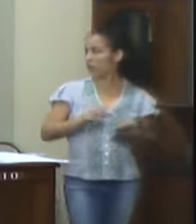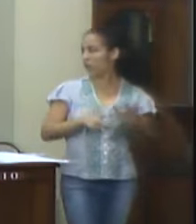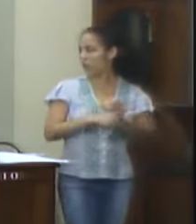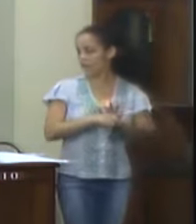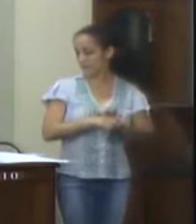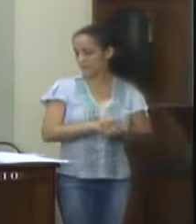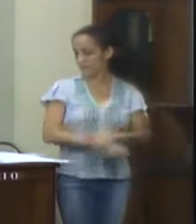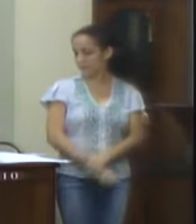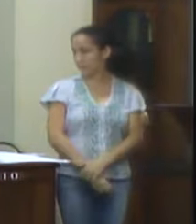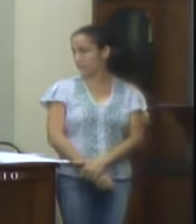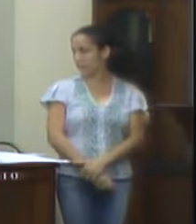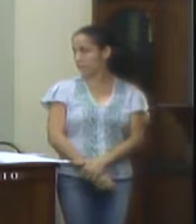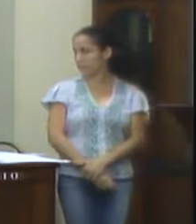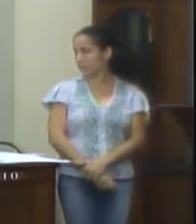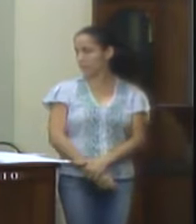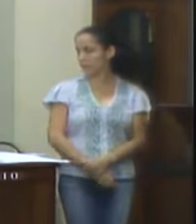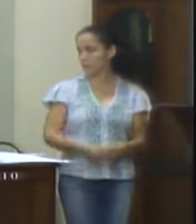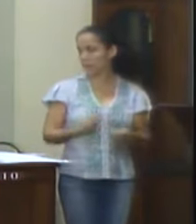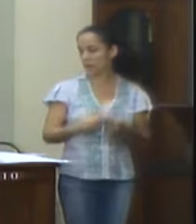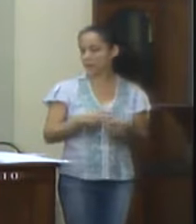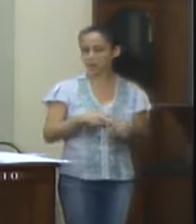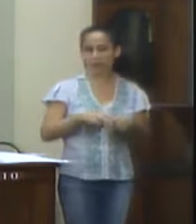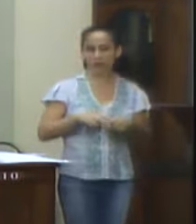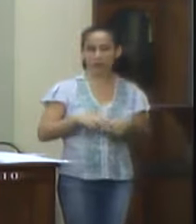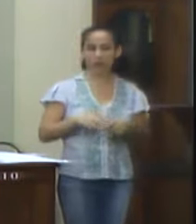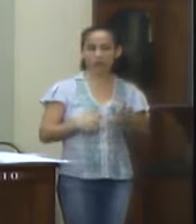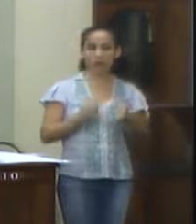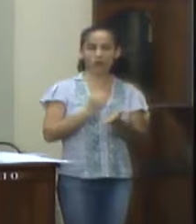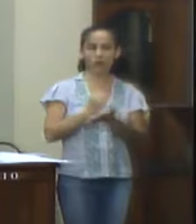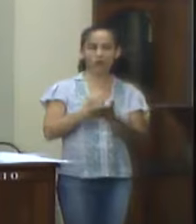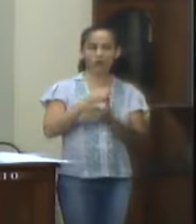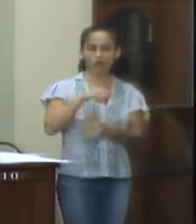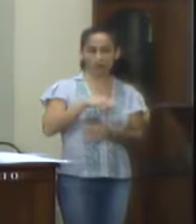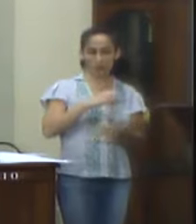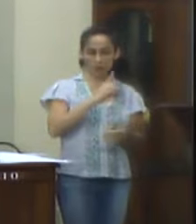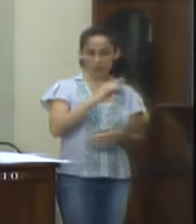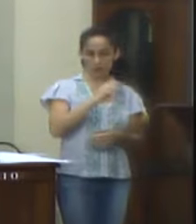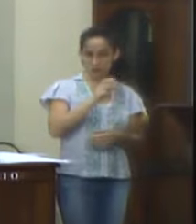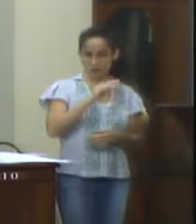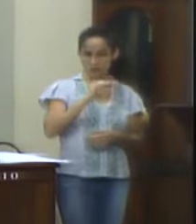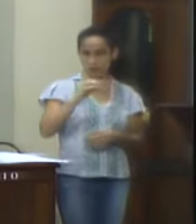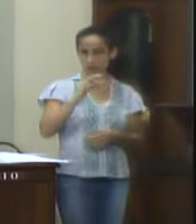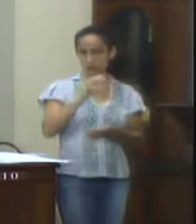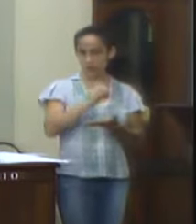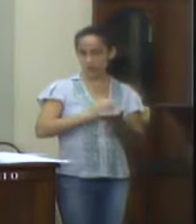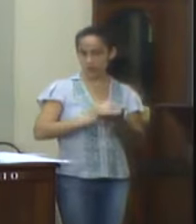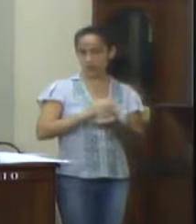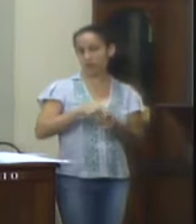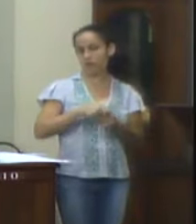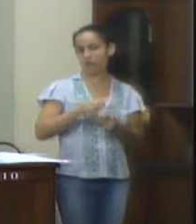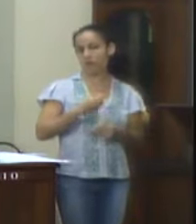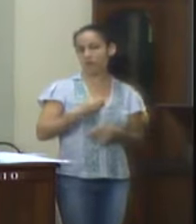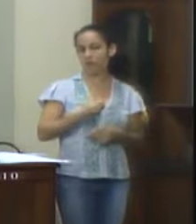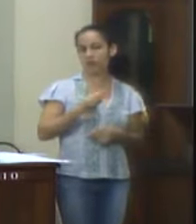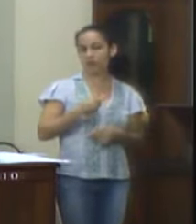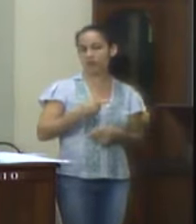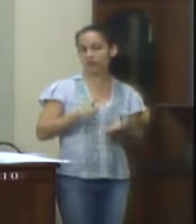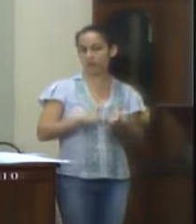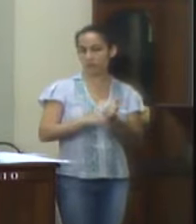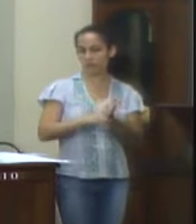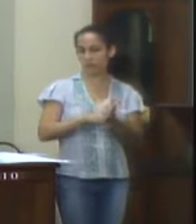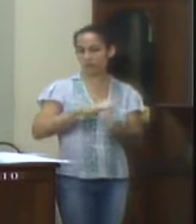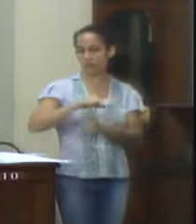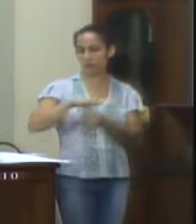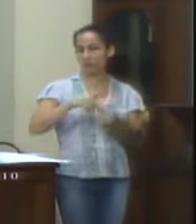diretrizes orçamentárias, porém está devidamente publicado em Diário Oficial do Município, edição 920, página 67, a alteração do